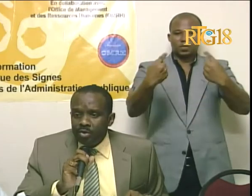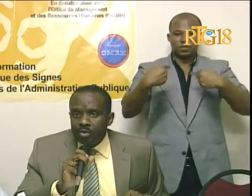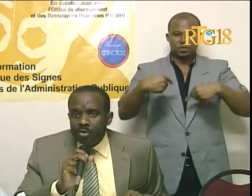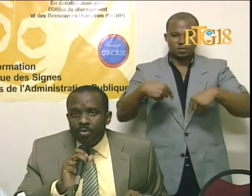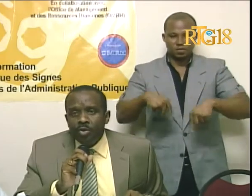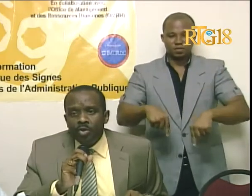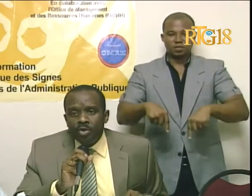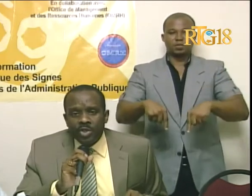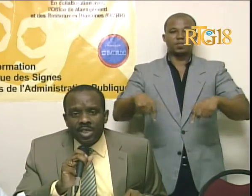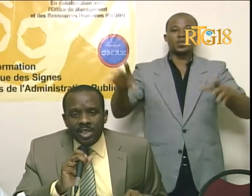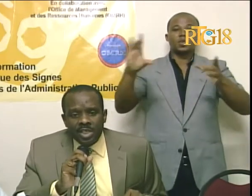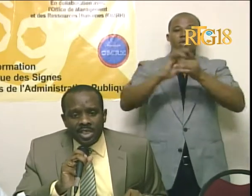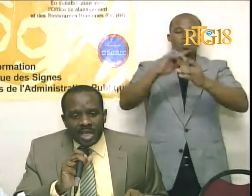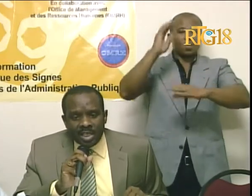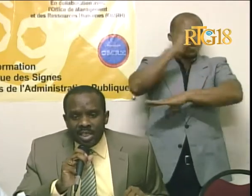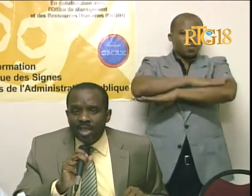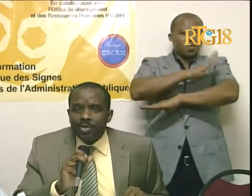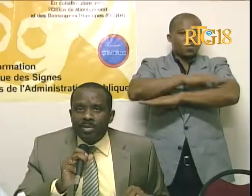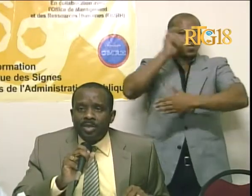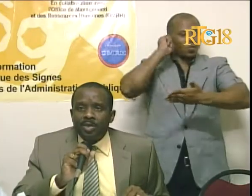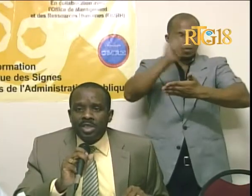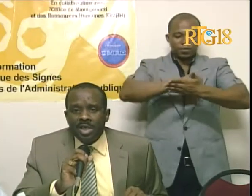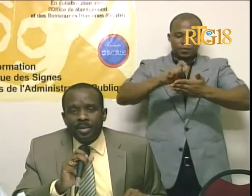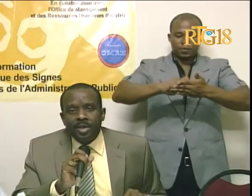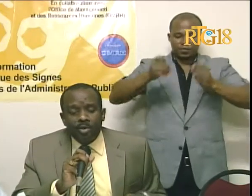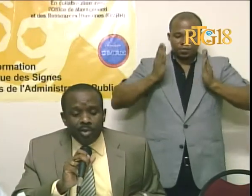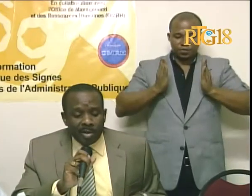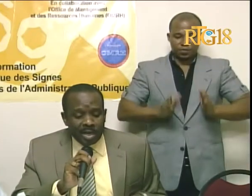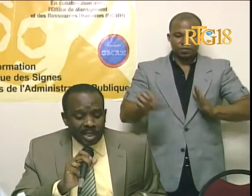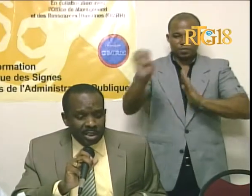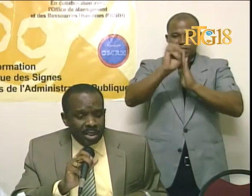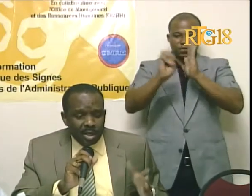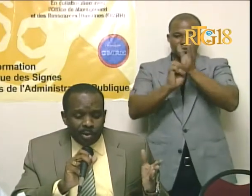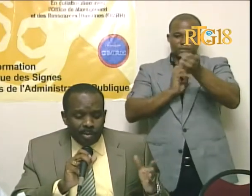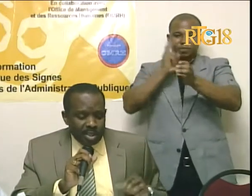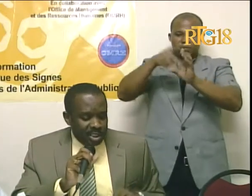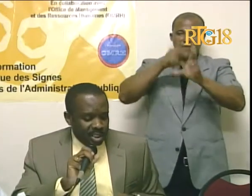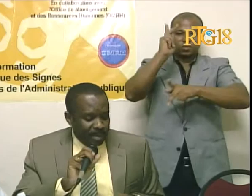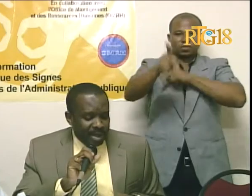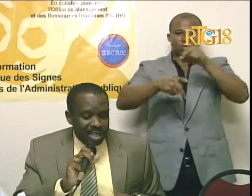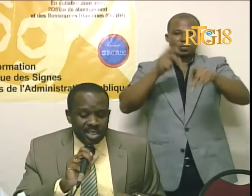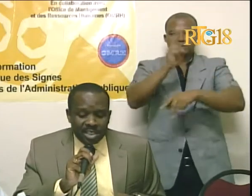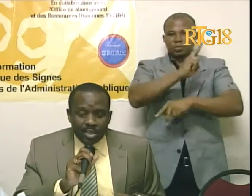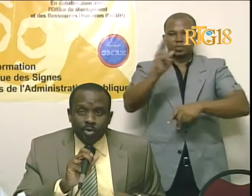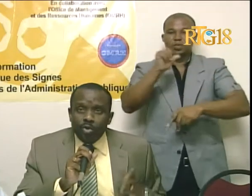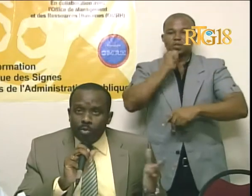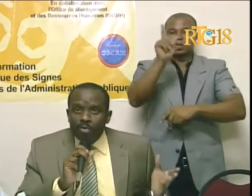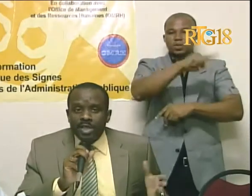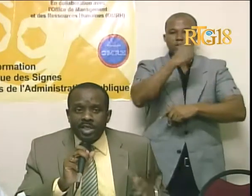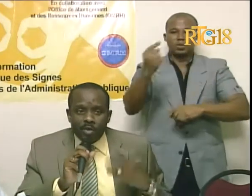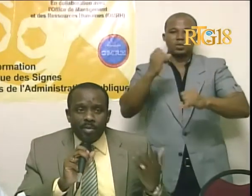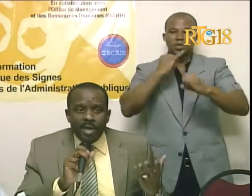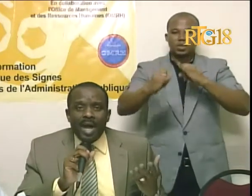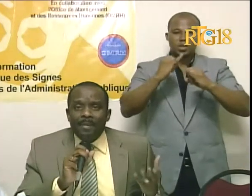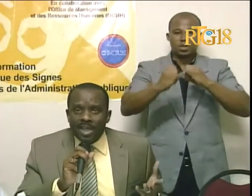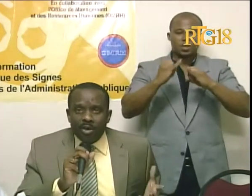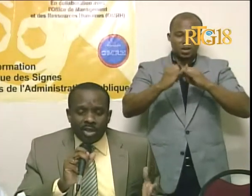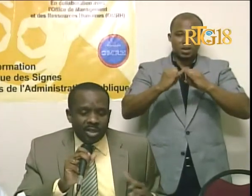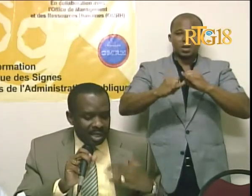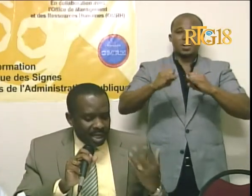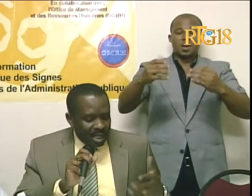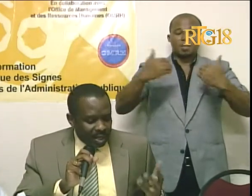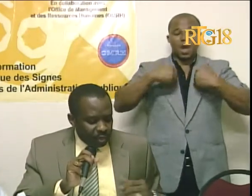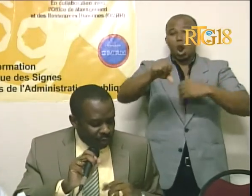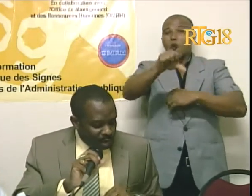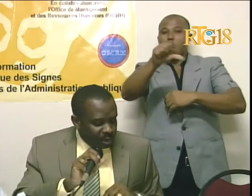sa, de bureau, secrétaire d'Etat, l'intégration des personnes handicapées, de l'OMRH, koum mwen dil, se pa denia session, son premia session, men ap gen